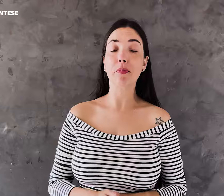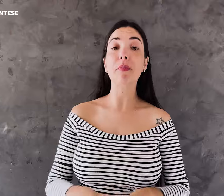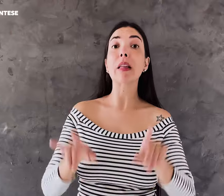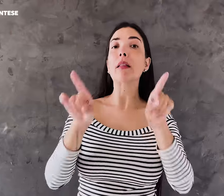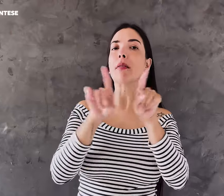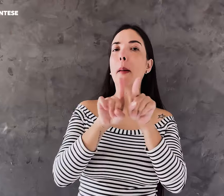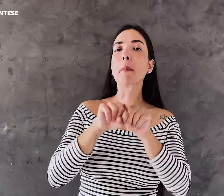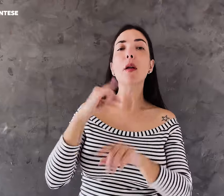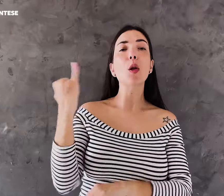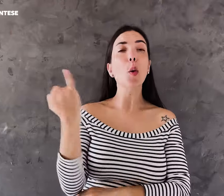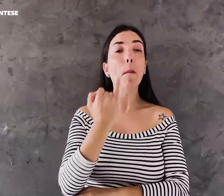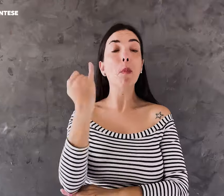depressão.